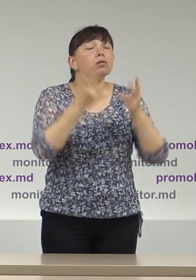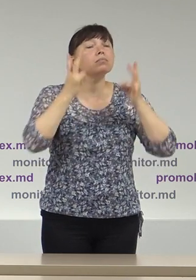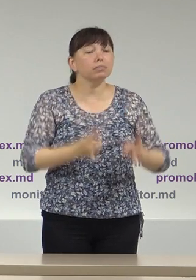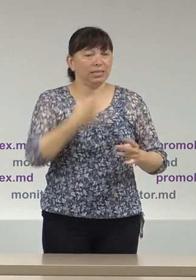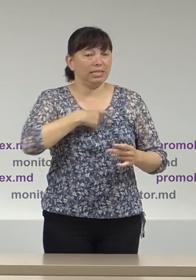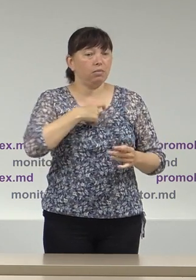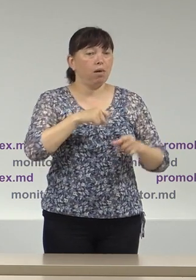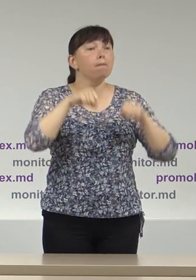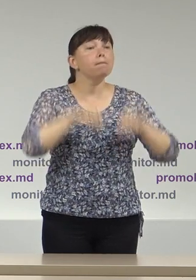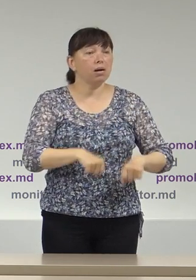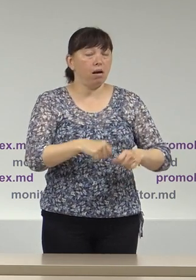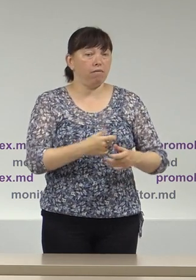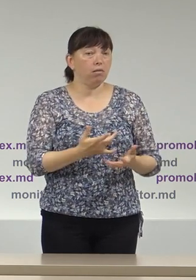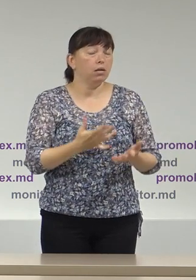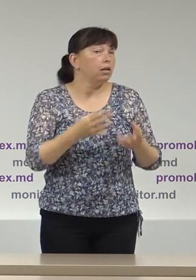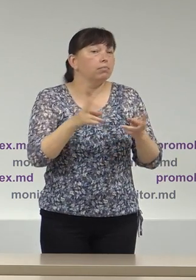dreptului personal.